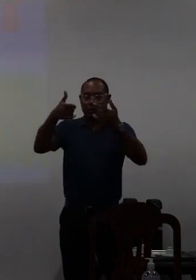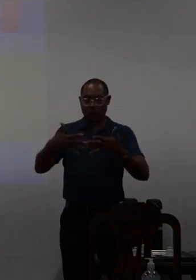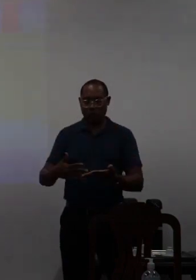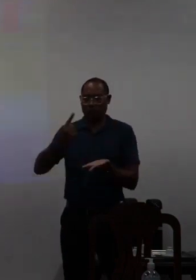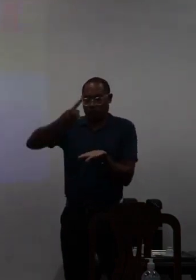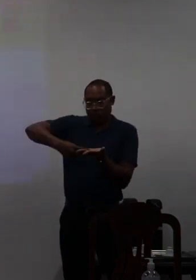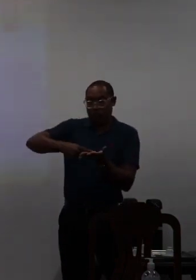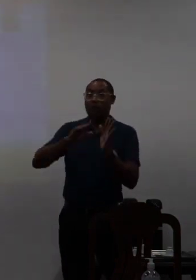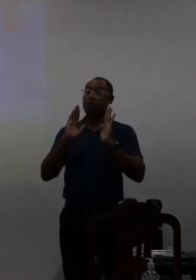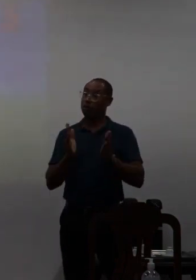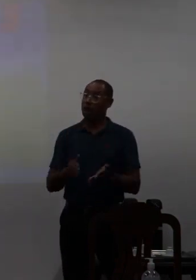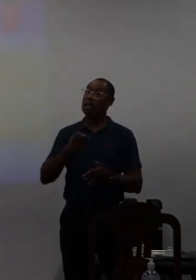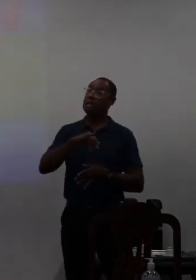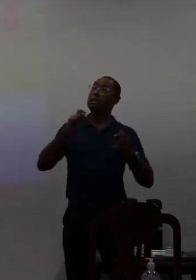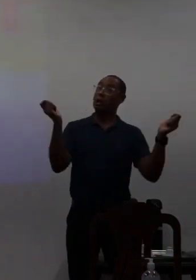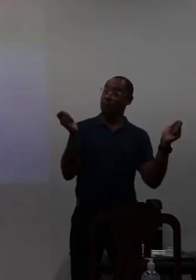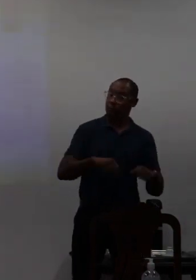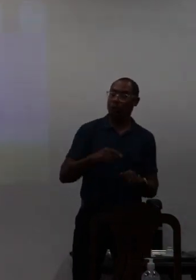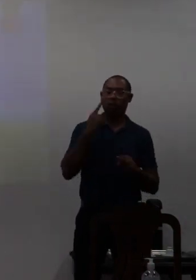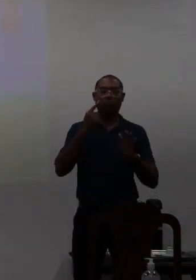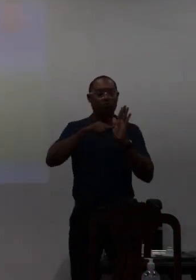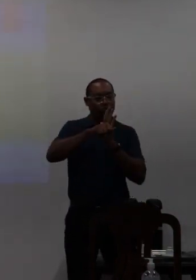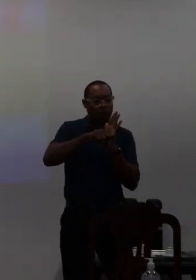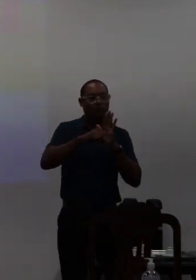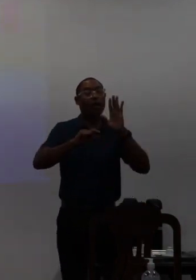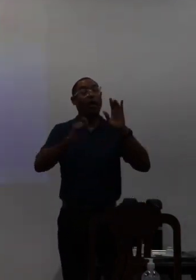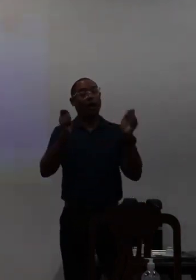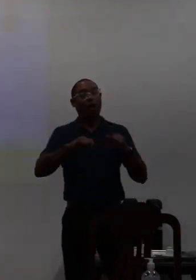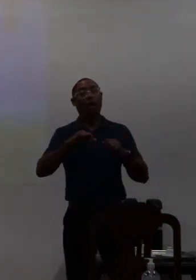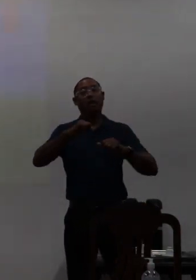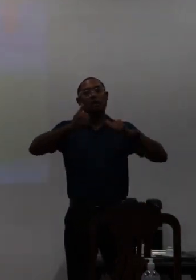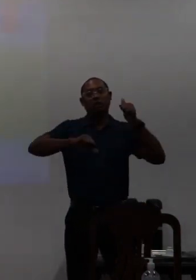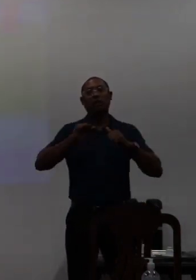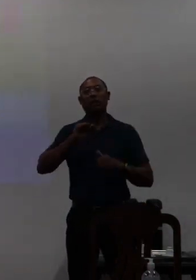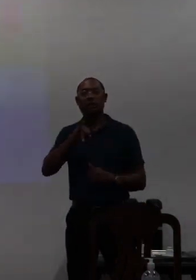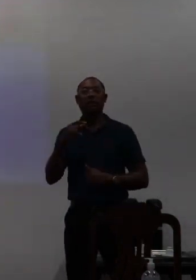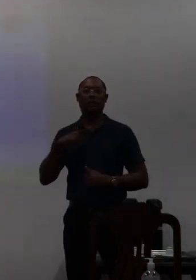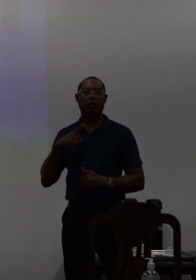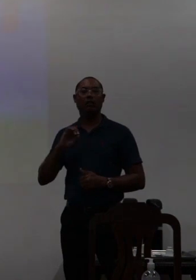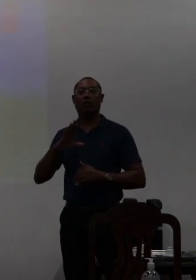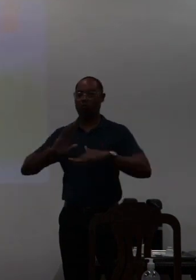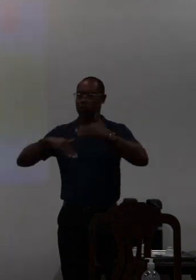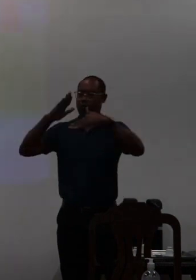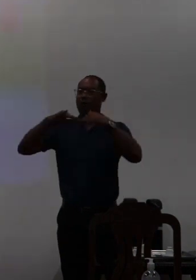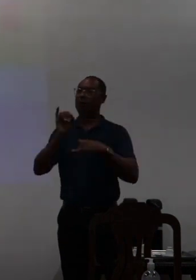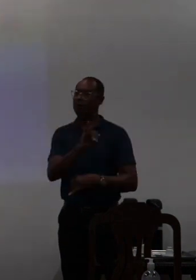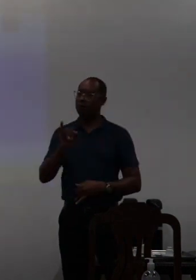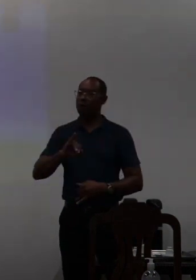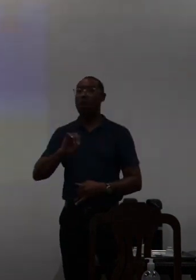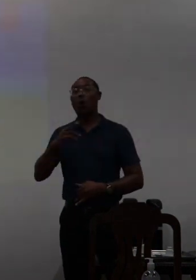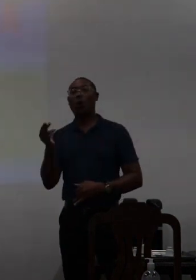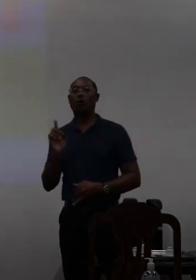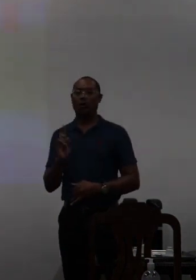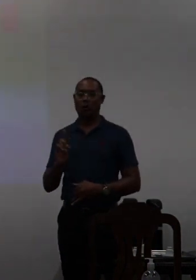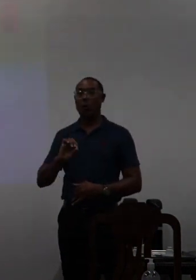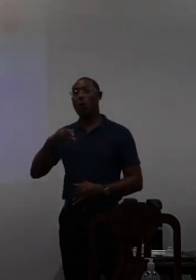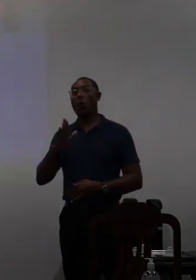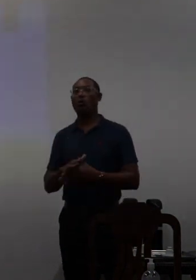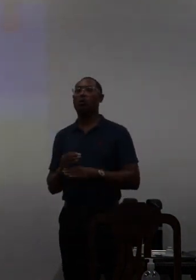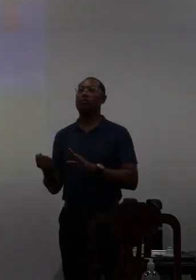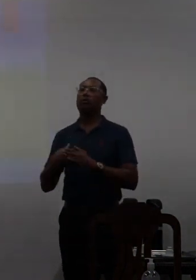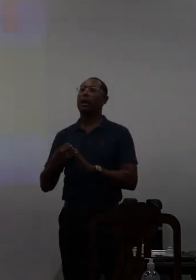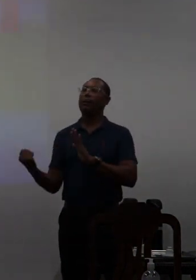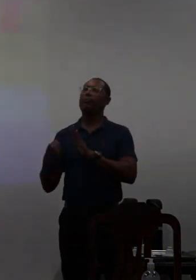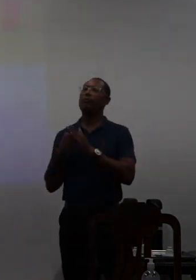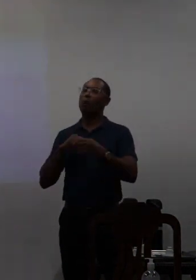pactuado se é possível verificar se houve ou não o desenvolvimento institucional ou se houve algum impacto